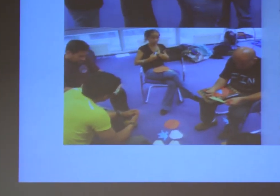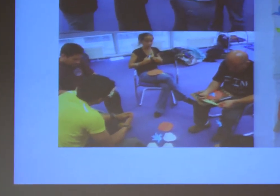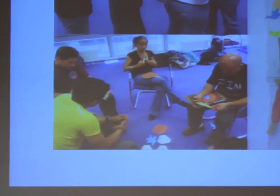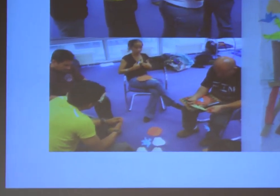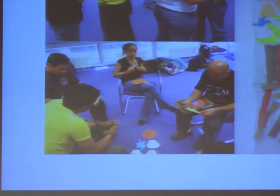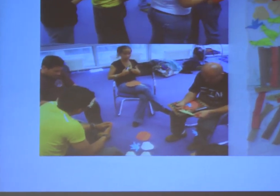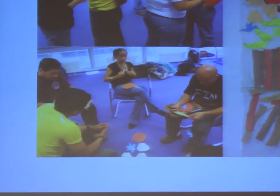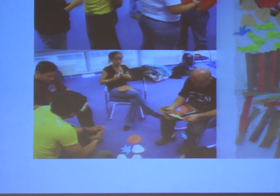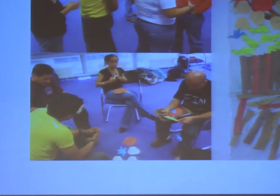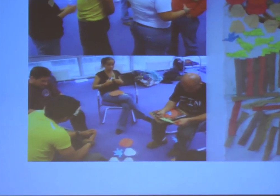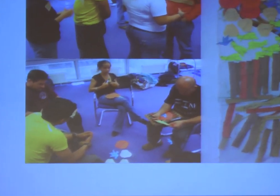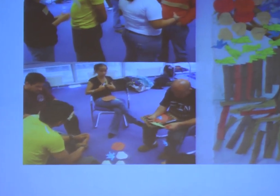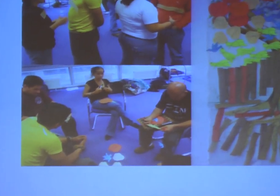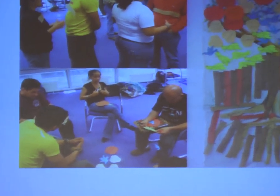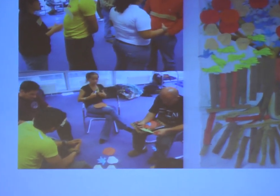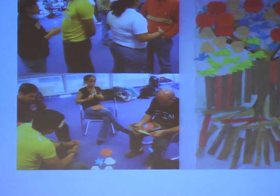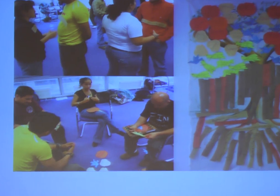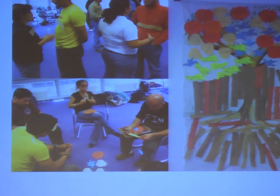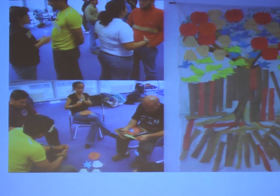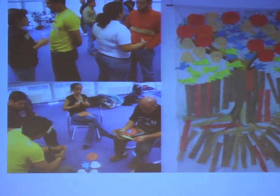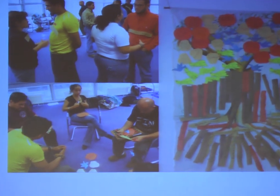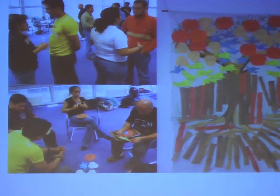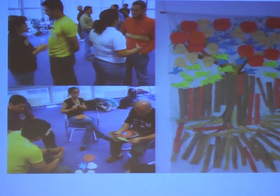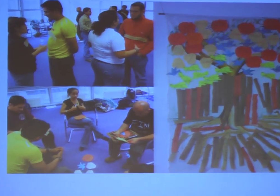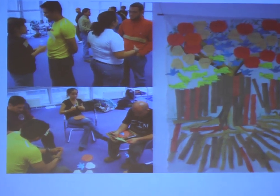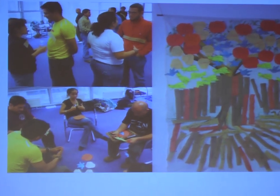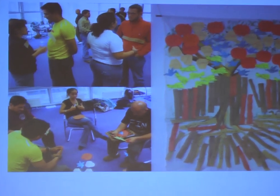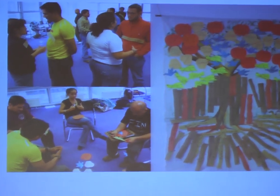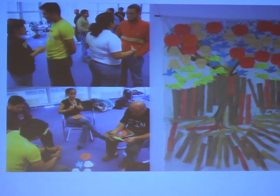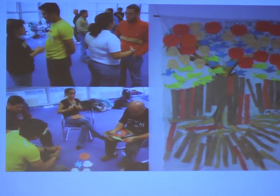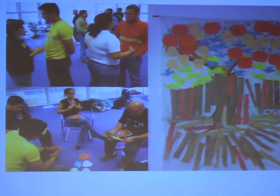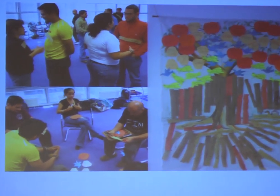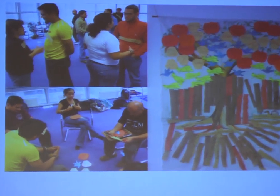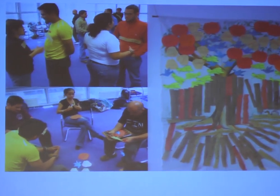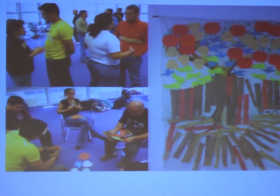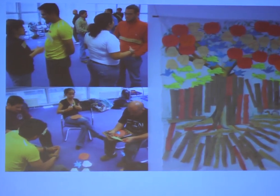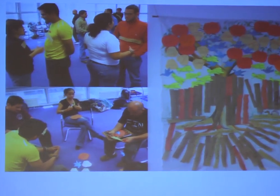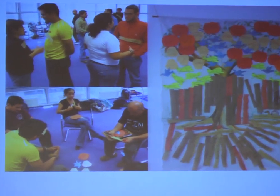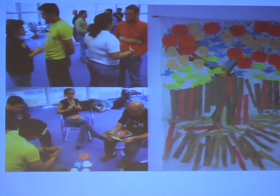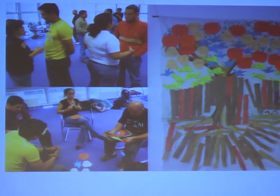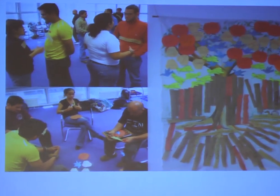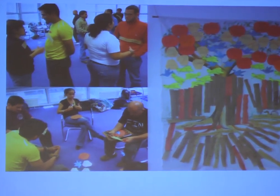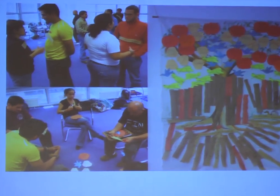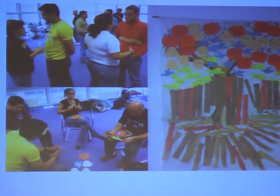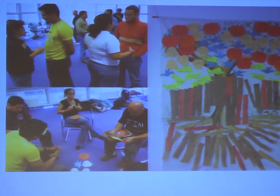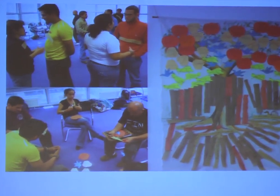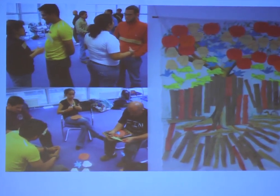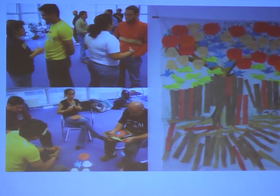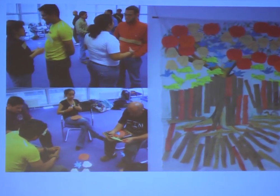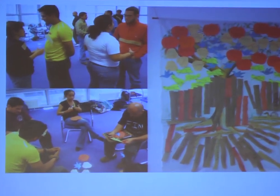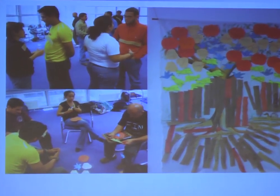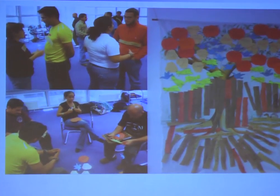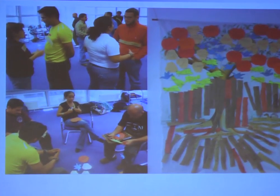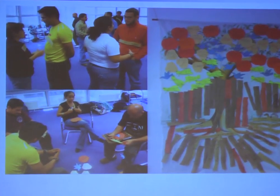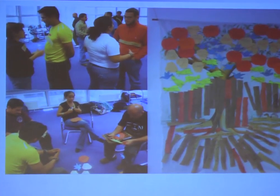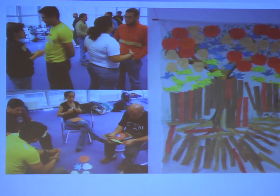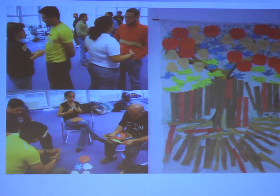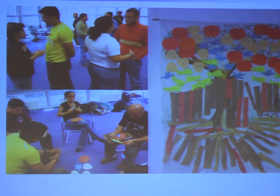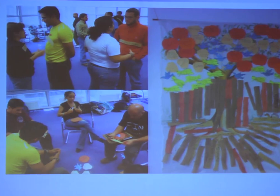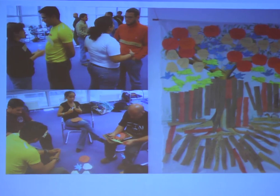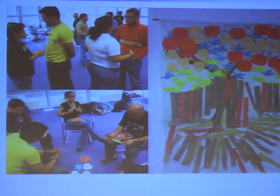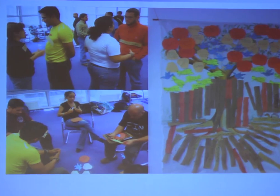todas estas metodologías las hemos trabajado y los pecarios los han